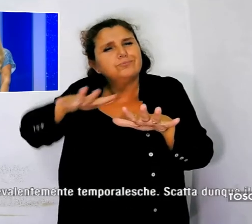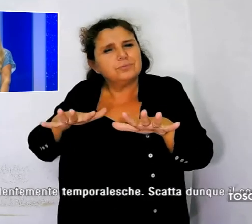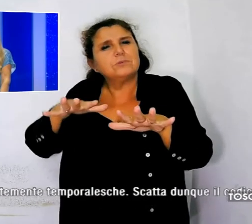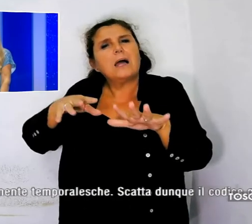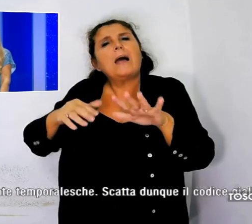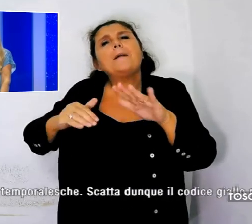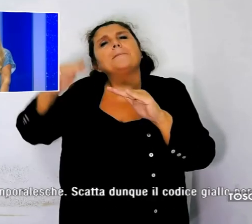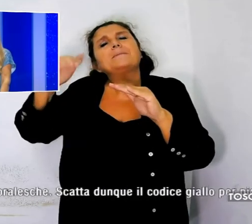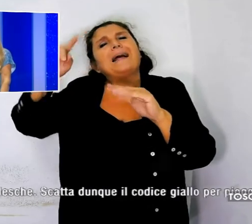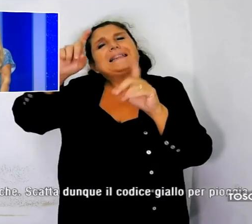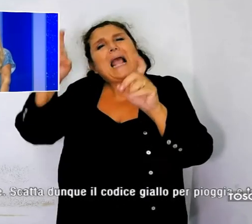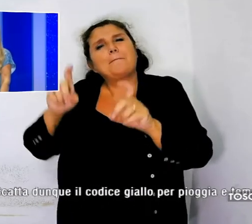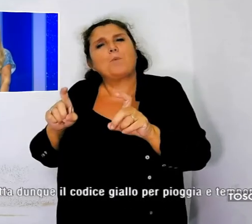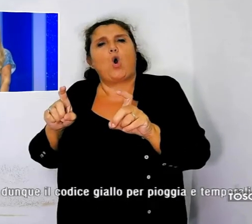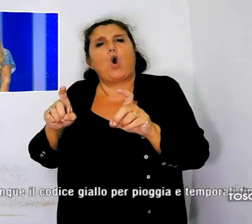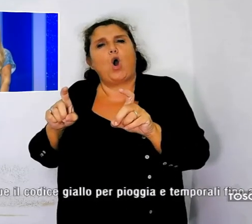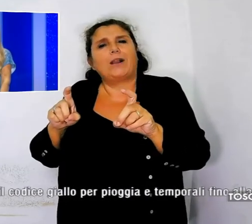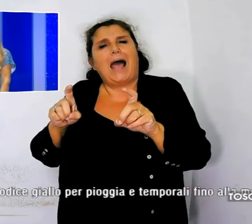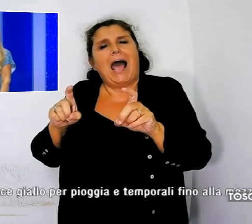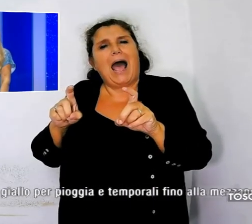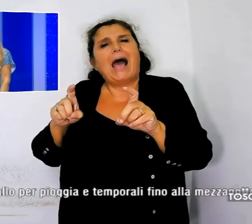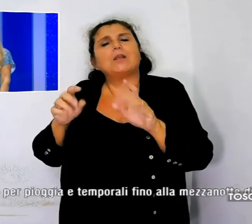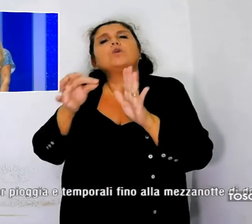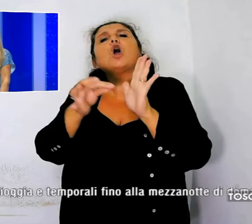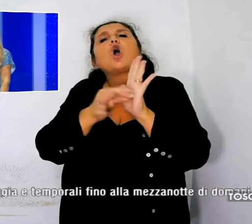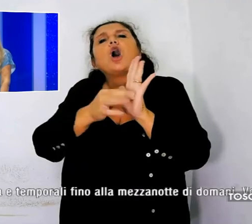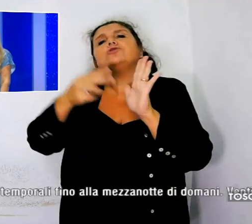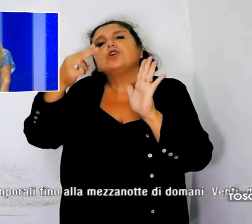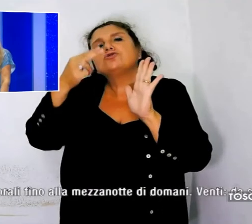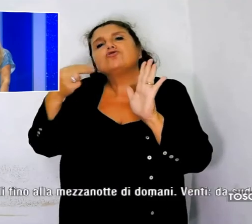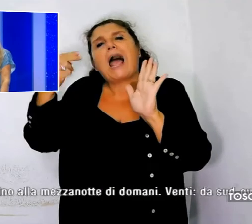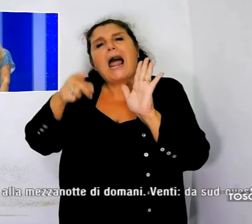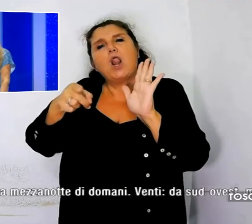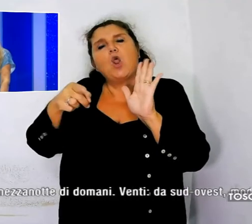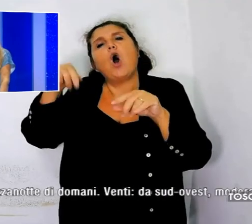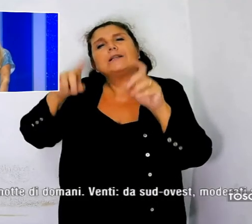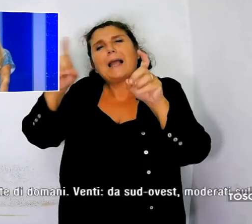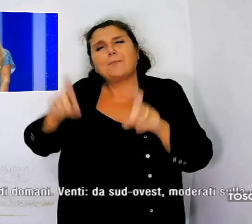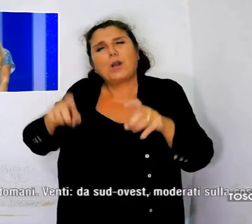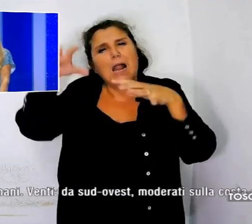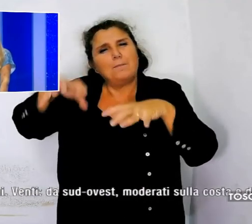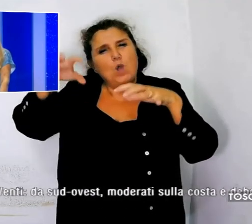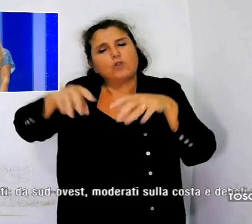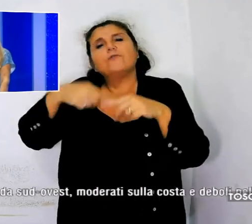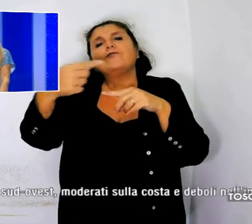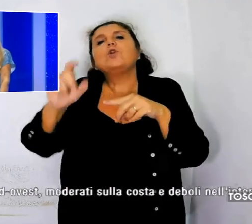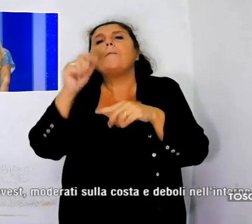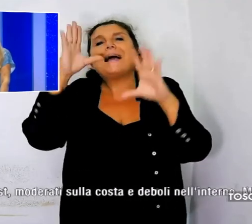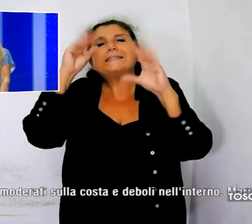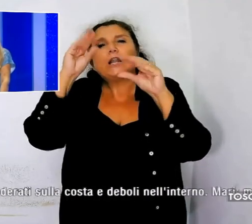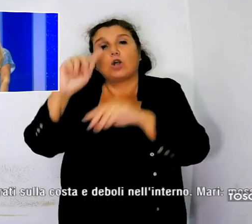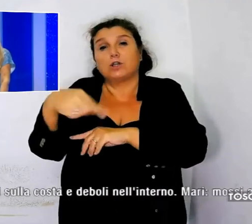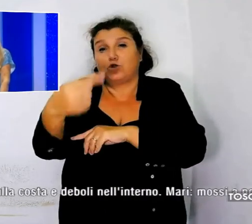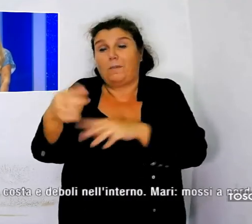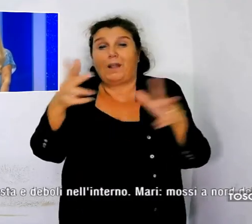temporalesche. Scatta dunque il codice giallo per pioggia e temporali fino alla mezzanotte di domani. I venti